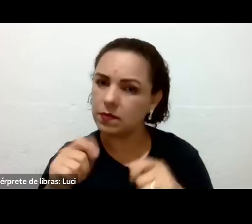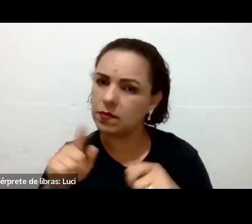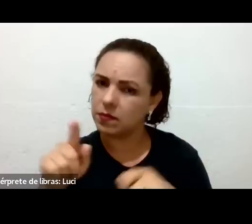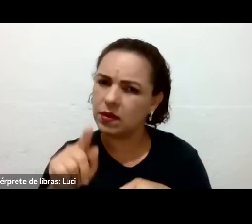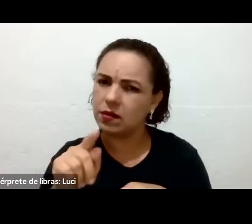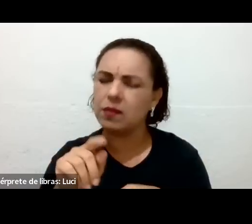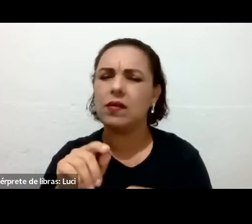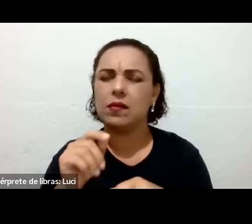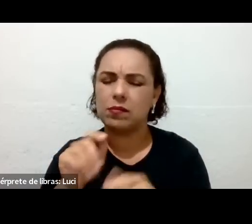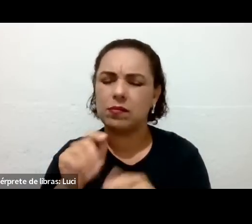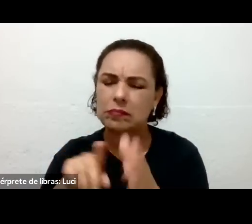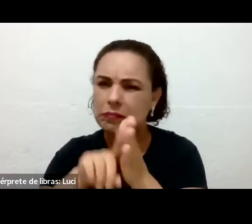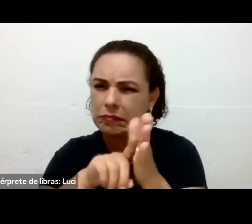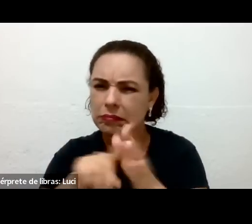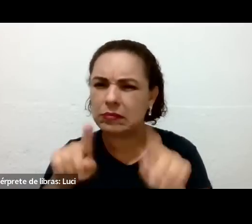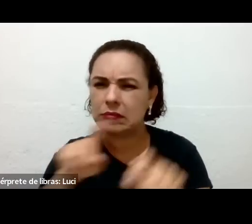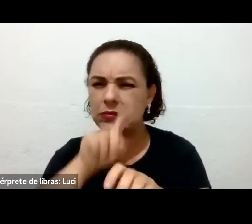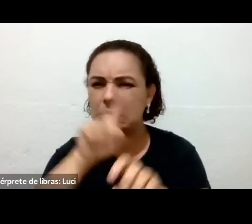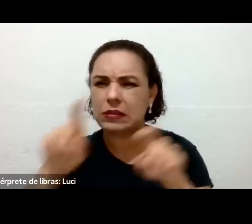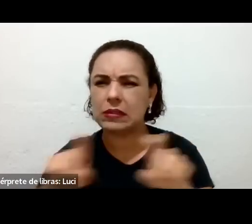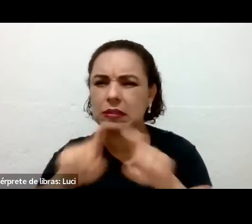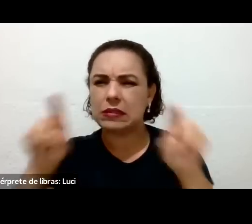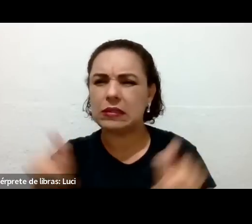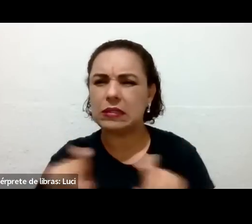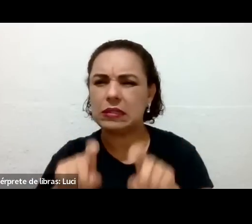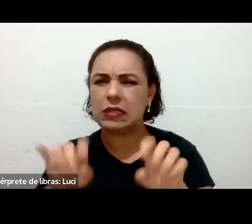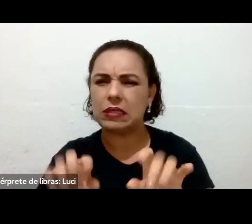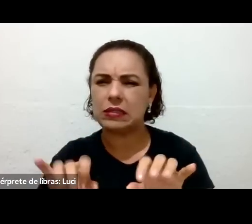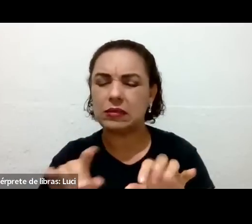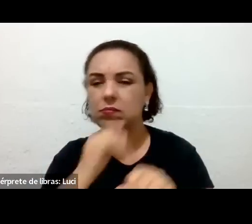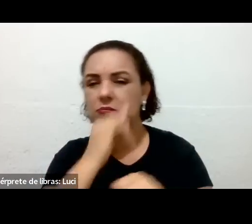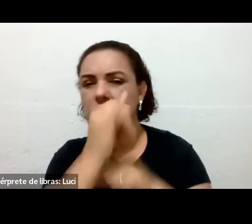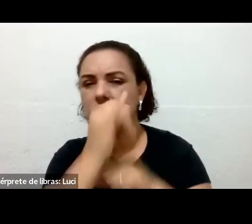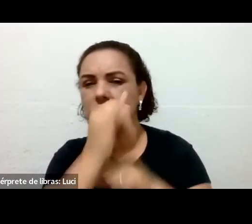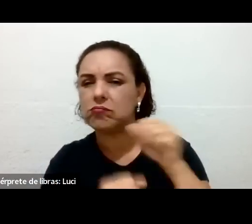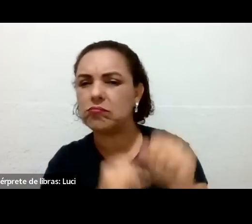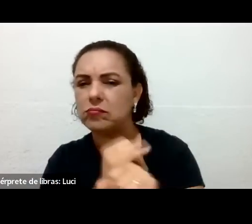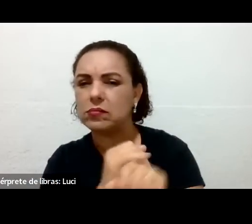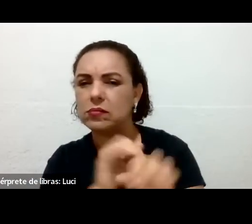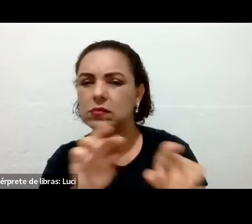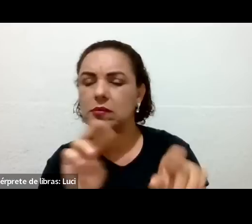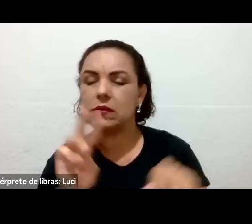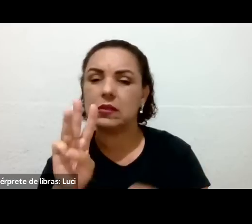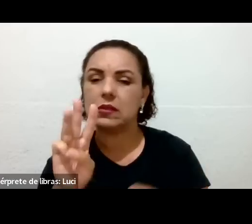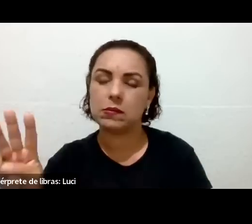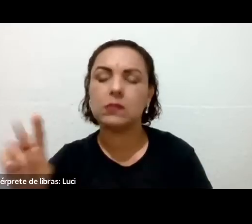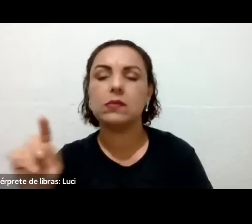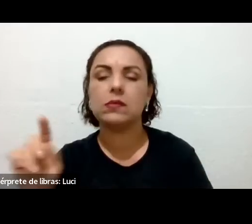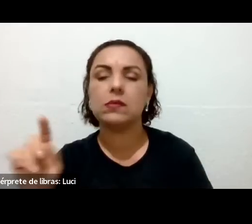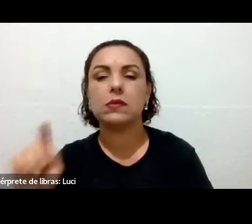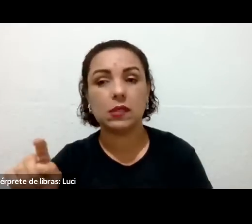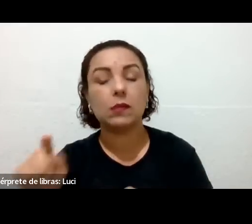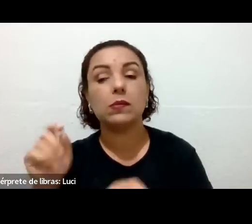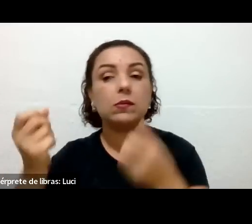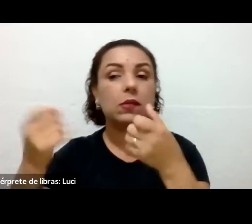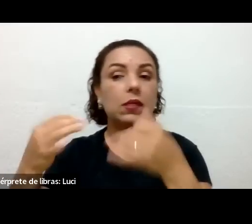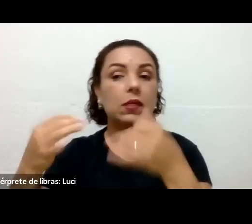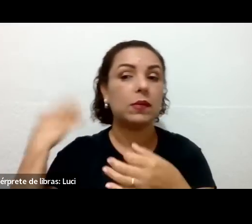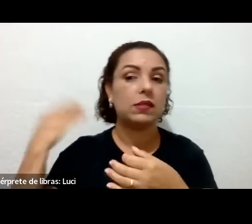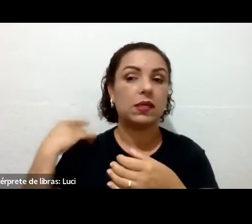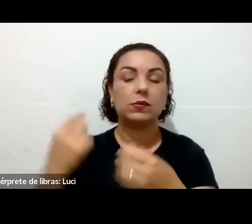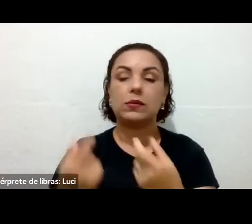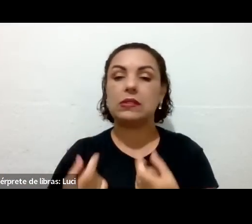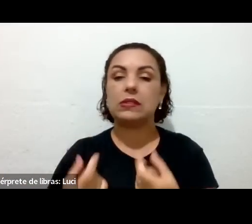pesquisar. Prêmio Nobel de Medicina de 1931 relacionado ao câncer e tal, ele vai puxar pra você. E essa